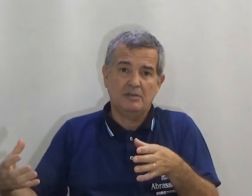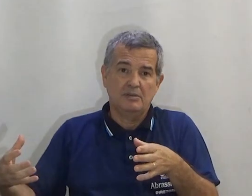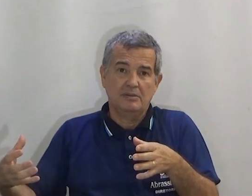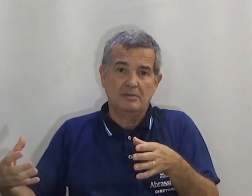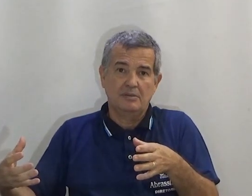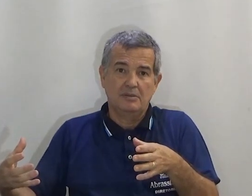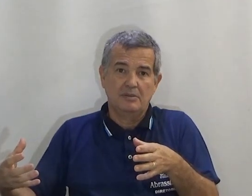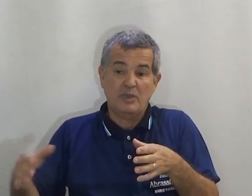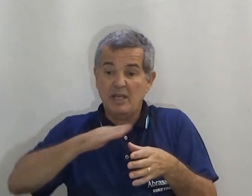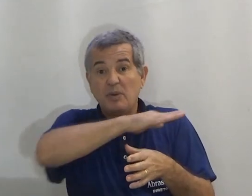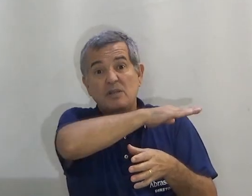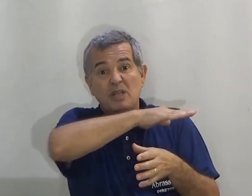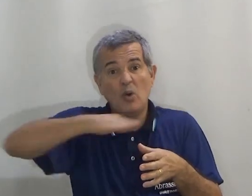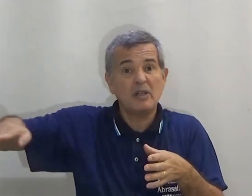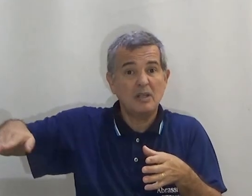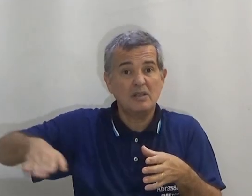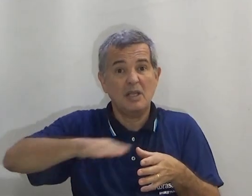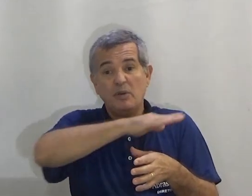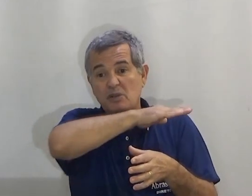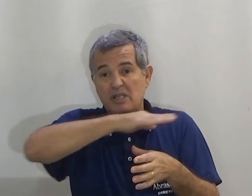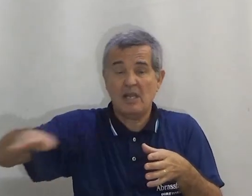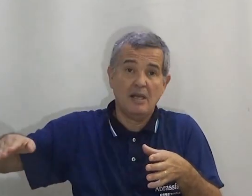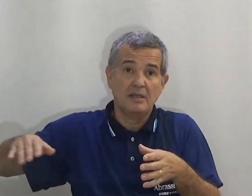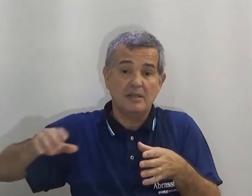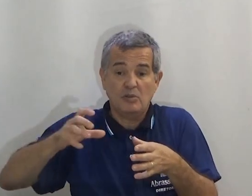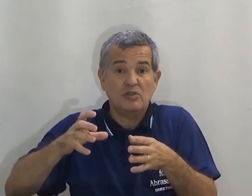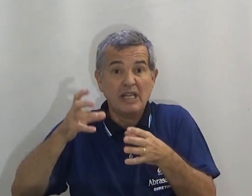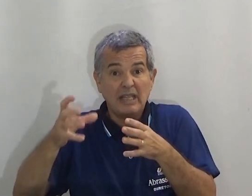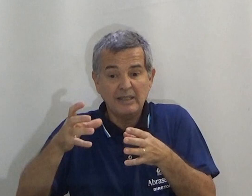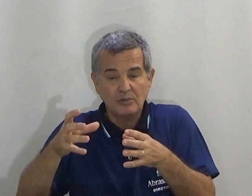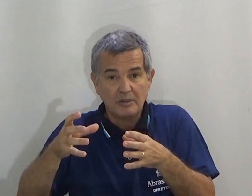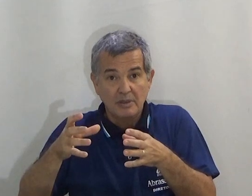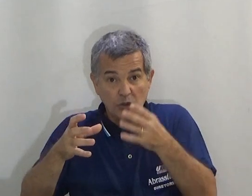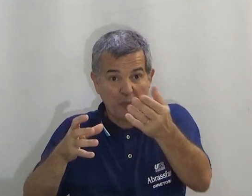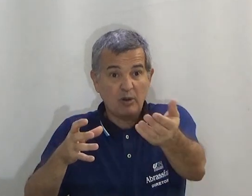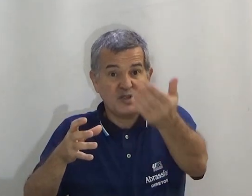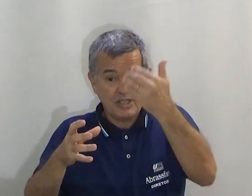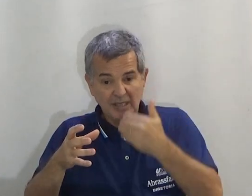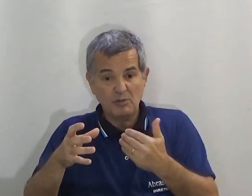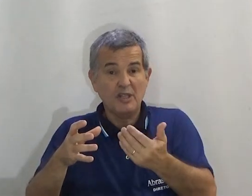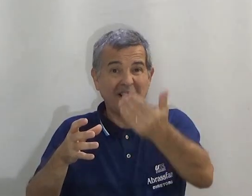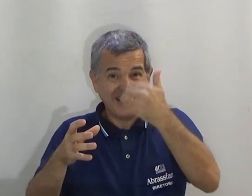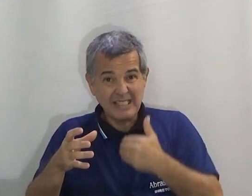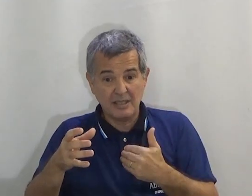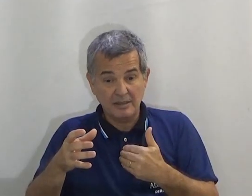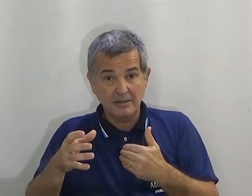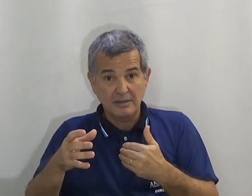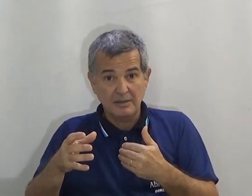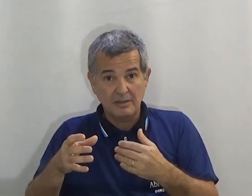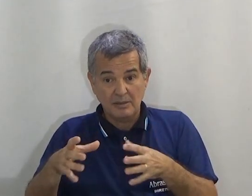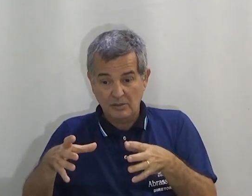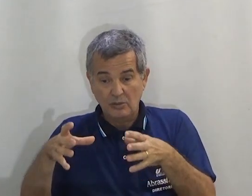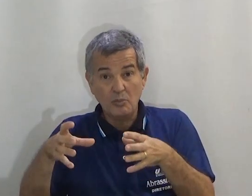Tira. Porque aqui pode ser um serbote. Aqui pode ser uma serra. Então já entendam. E eu espero que vocês já tenham feito a crítica.